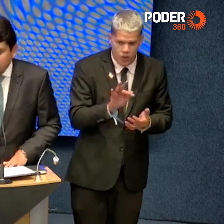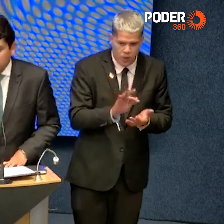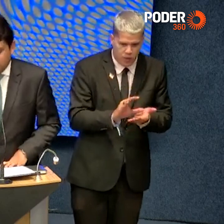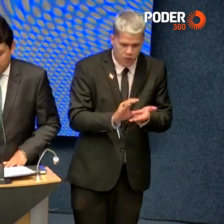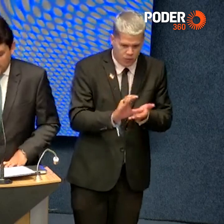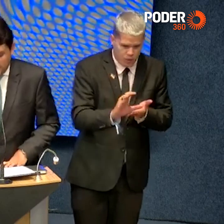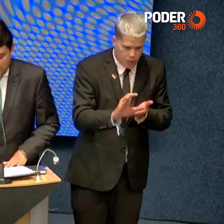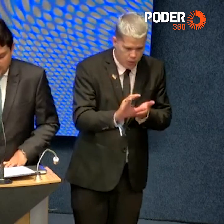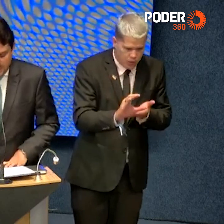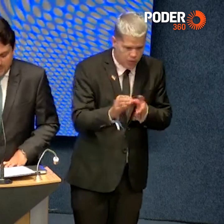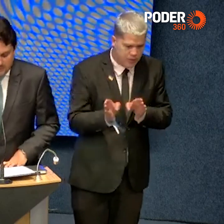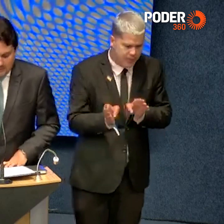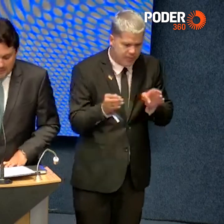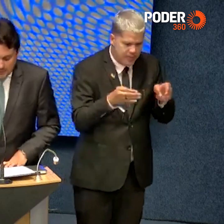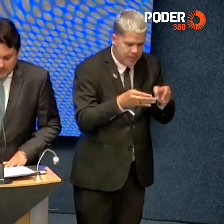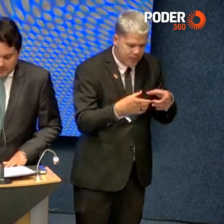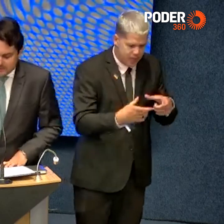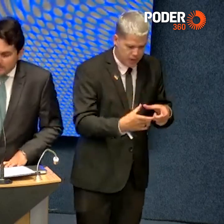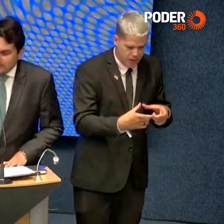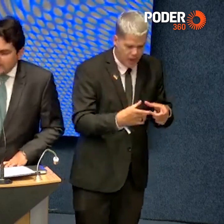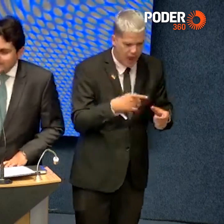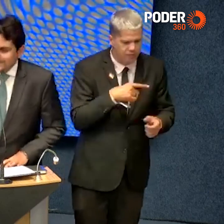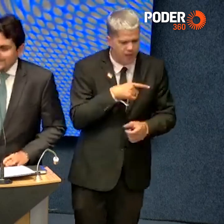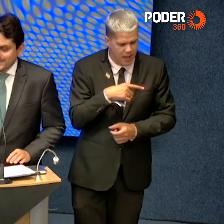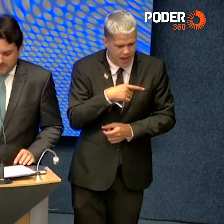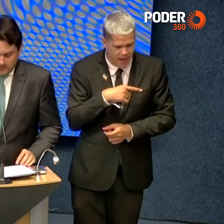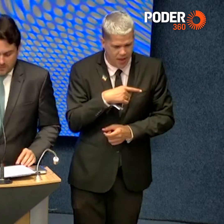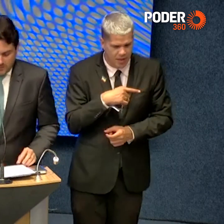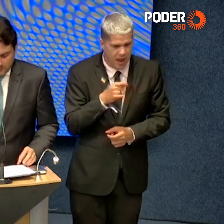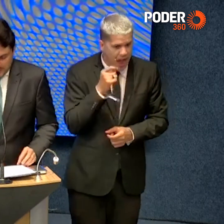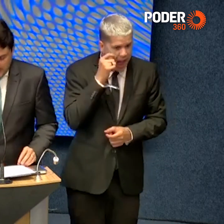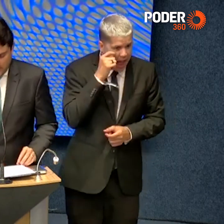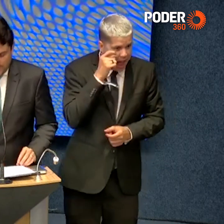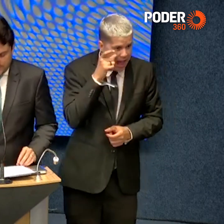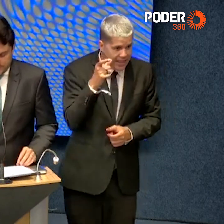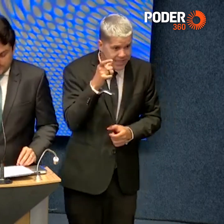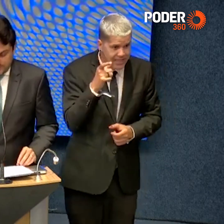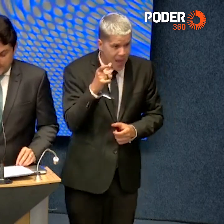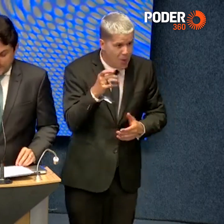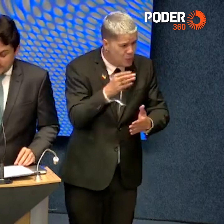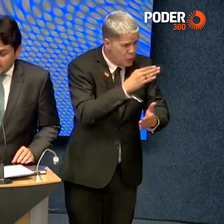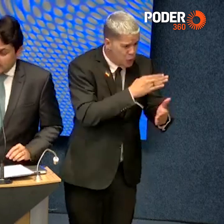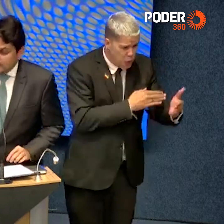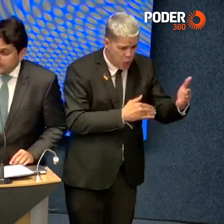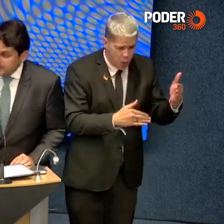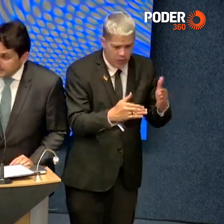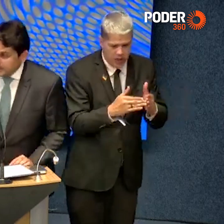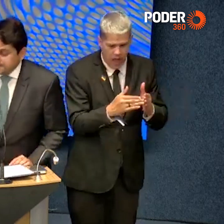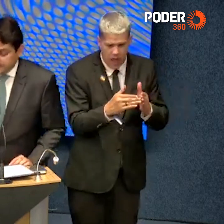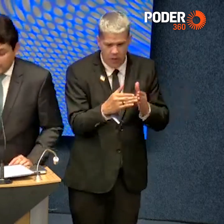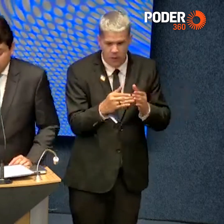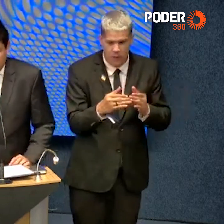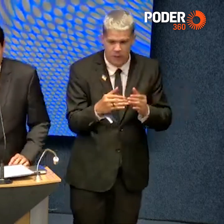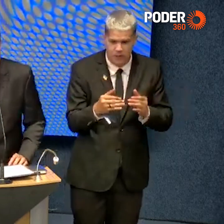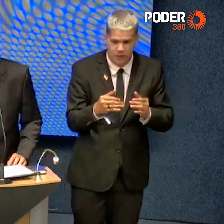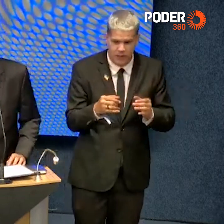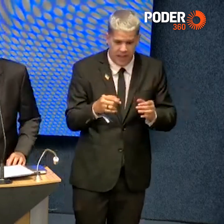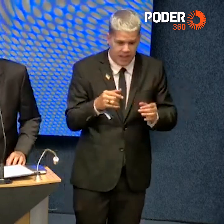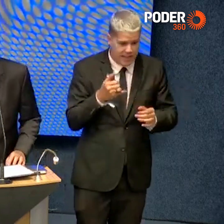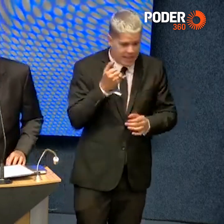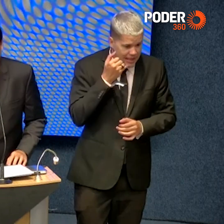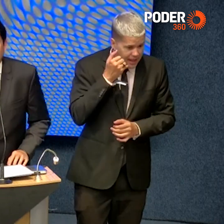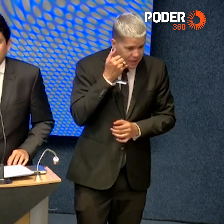nosso âmbito setorial terão de nossa parte atenção total. Na telefonia, o tema